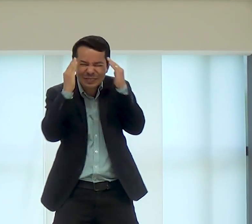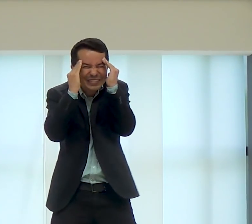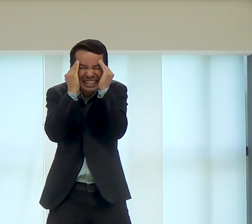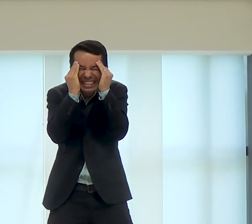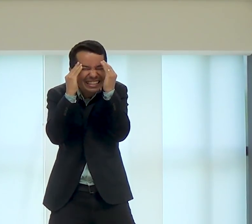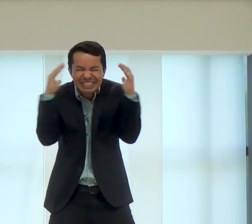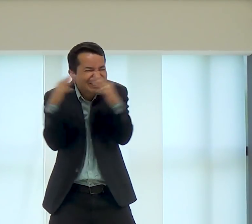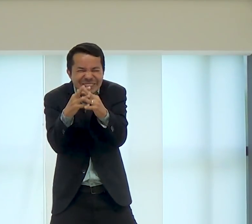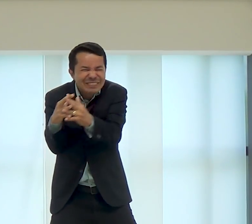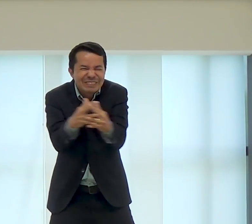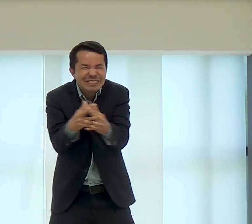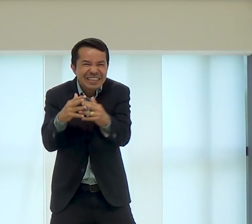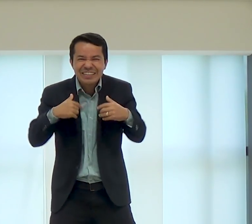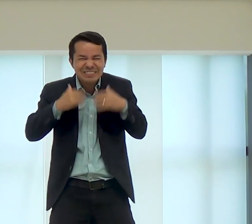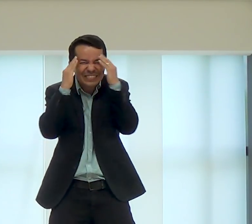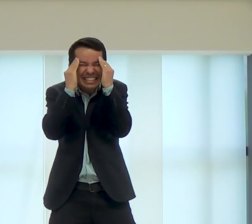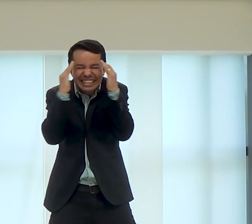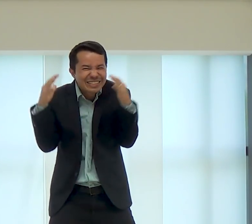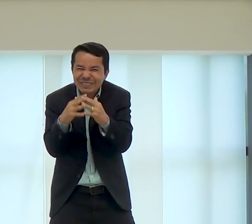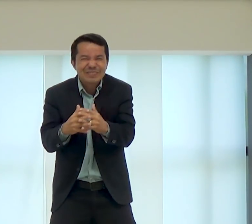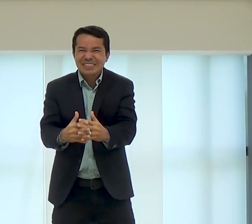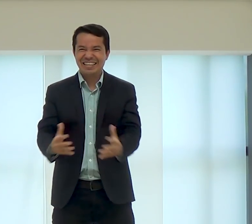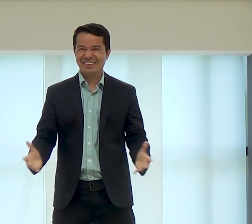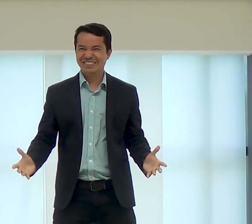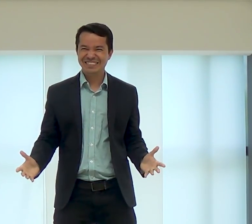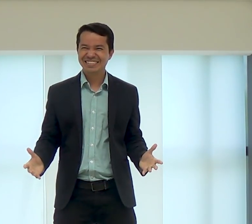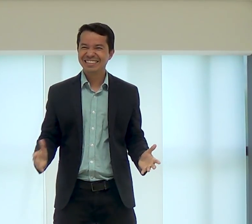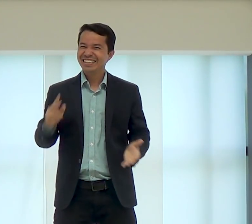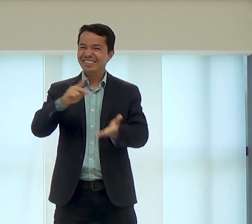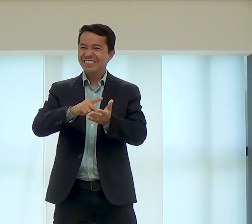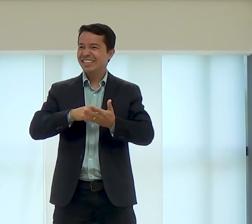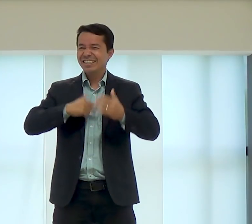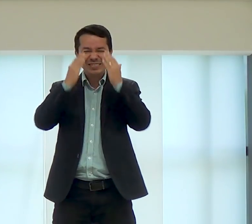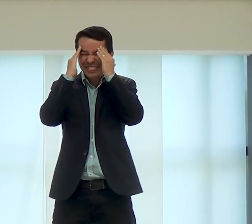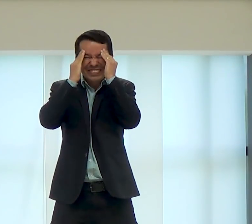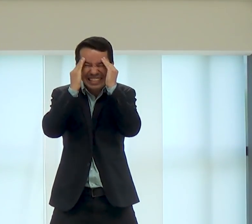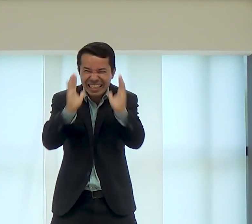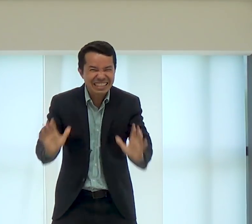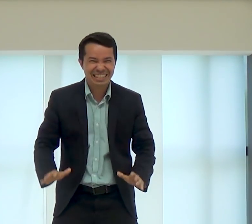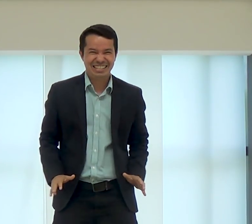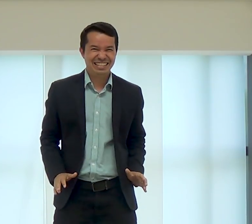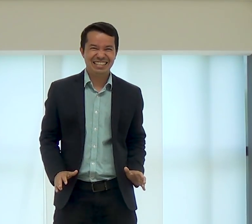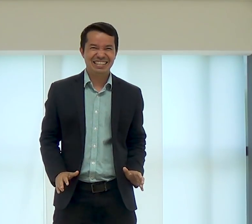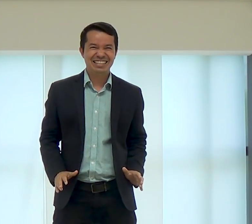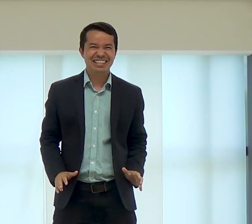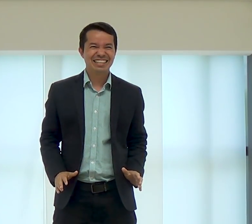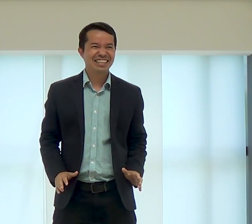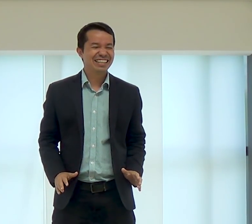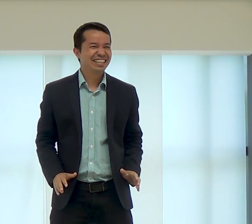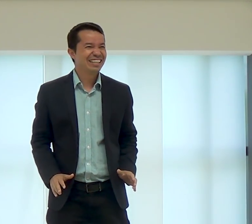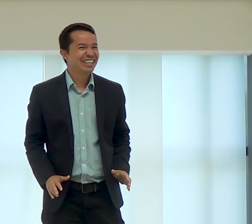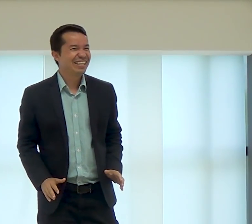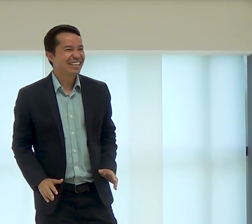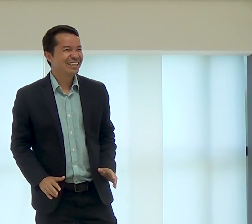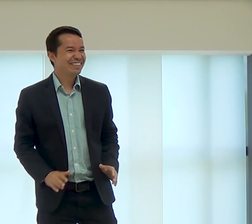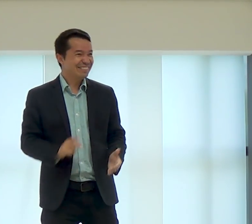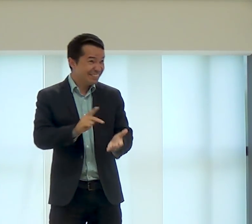que a gente tenha coisas, mas o sul não ajuda, então essas coisas não cabem, não entram na minha cabeça, eu não consigo entender, porque